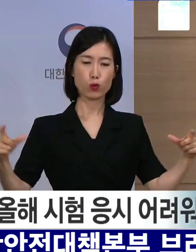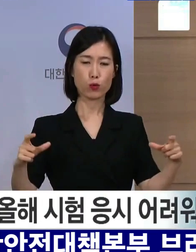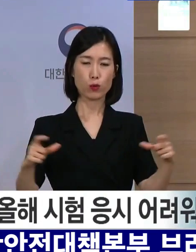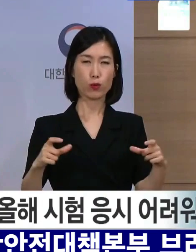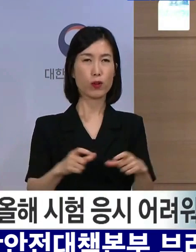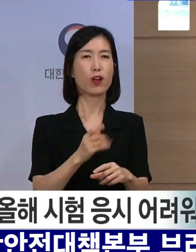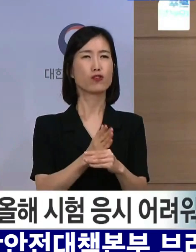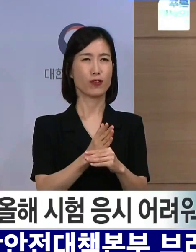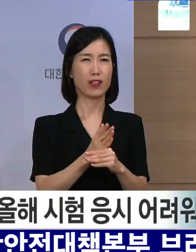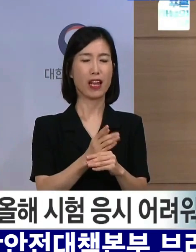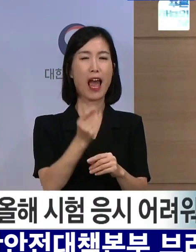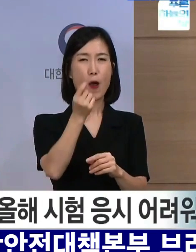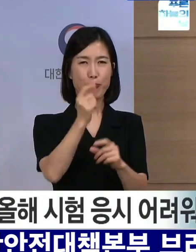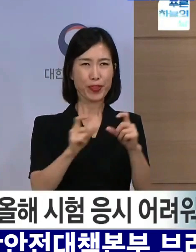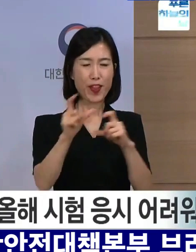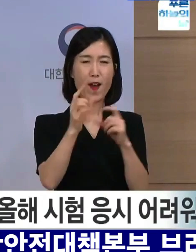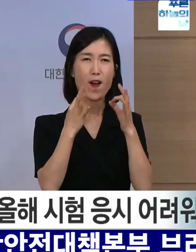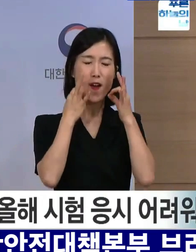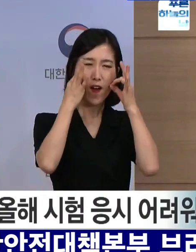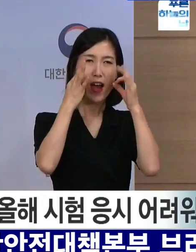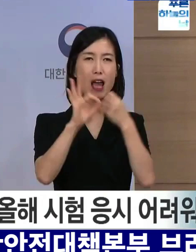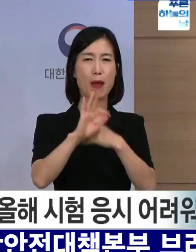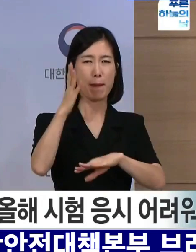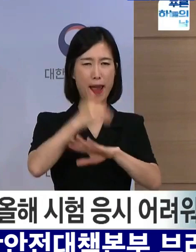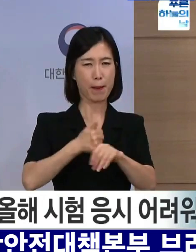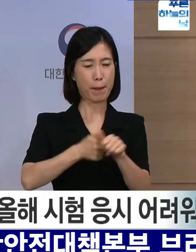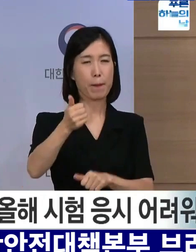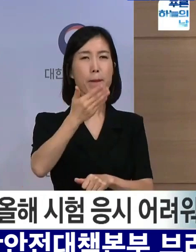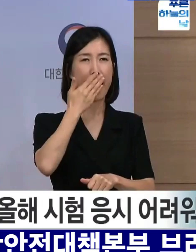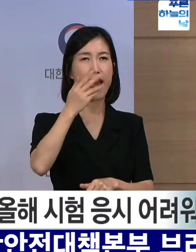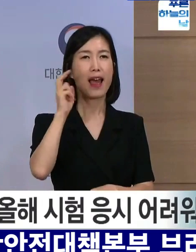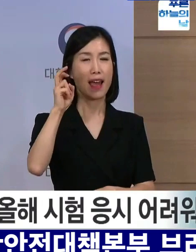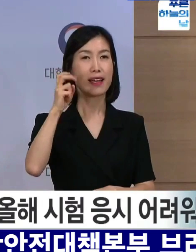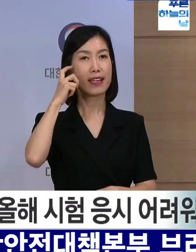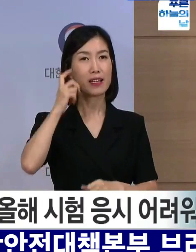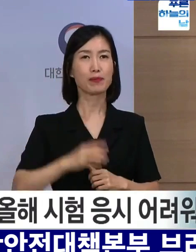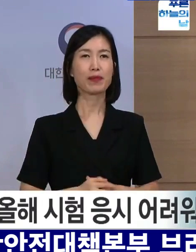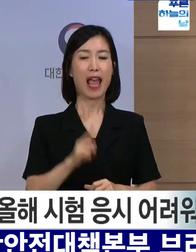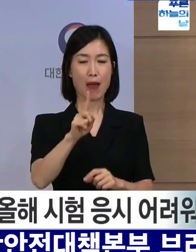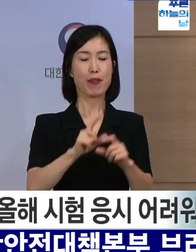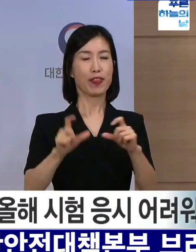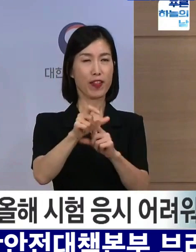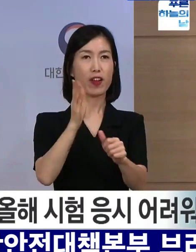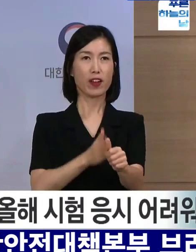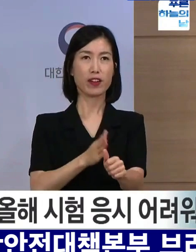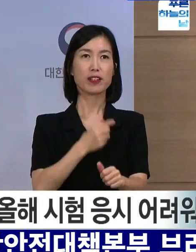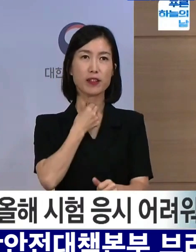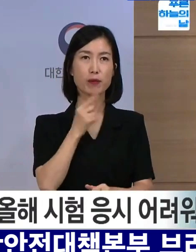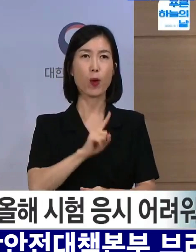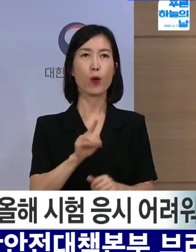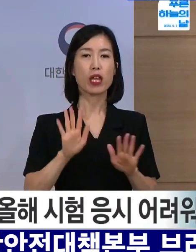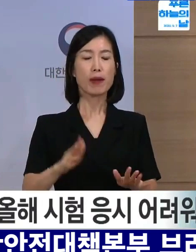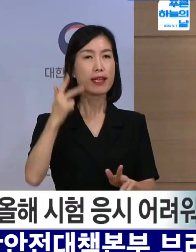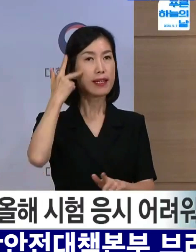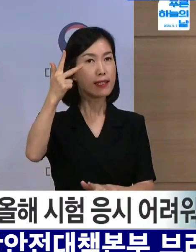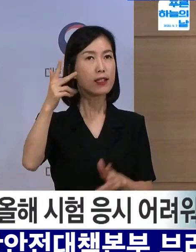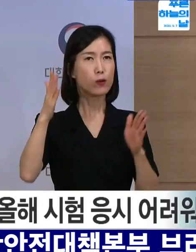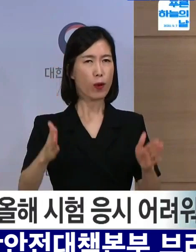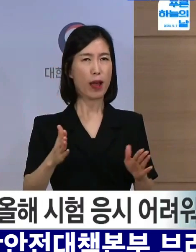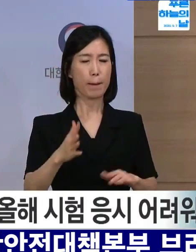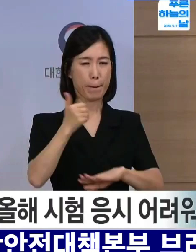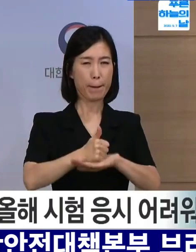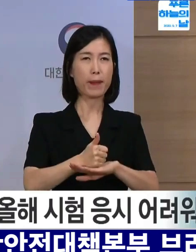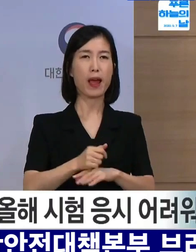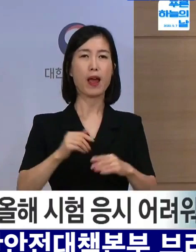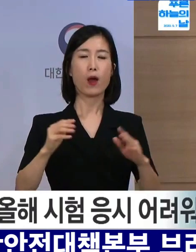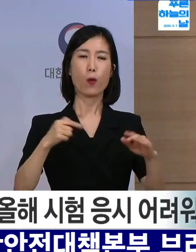더 힘을 내주신다면 반드시 좋은 결과를 얻을 수 있을 것입니다. 다시 한 번 당부드리지만 이번 한 주 동안만